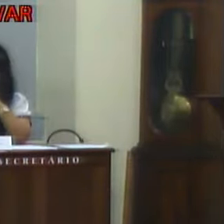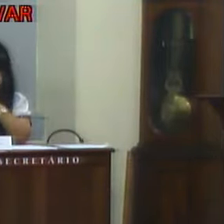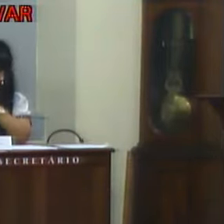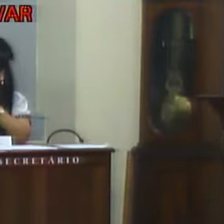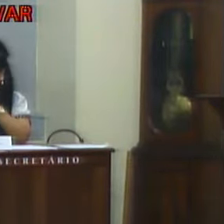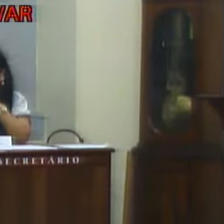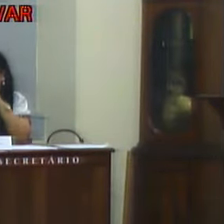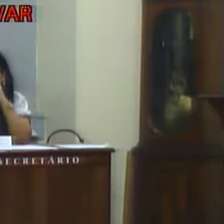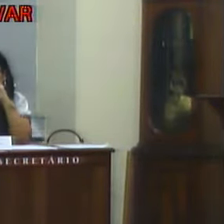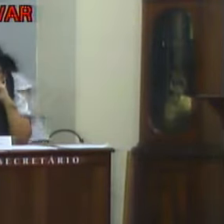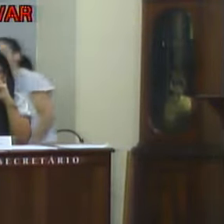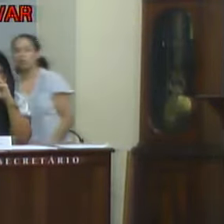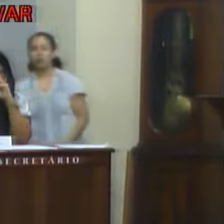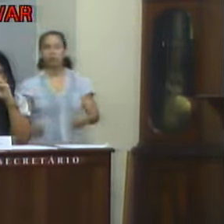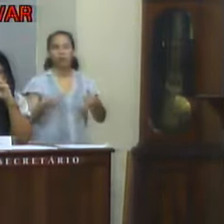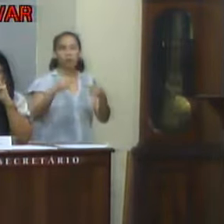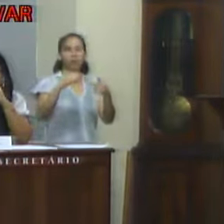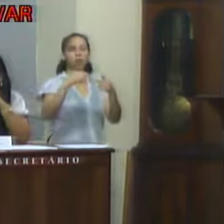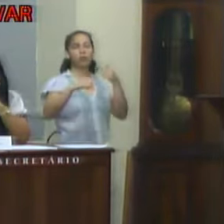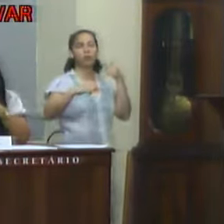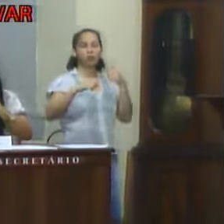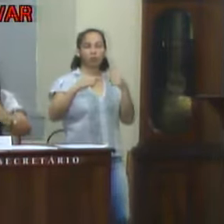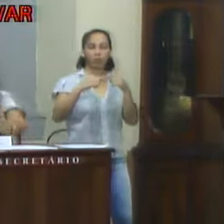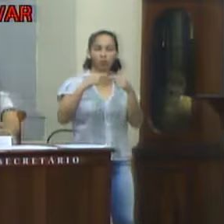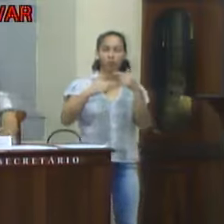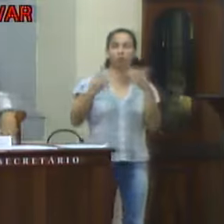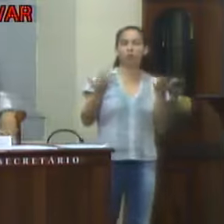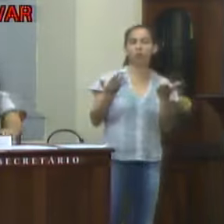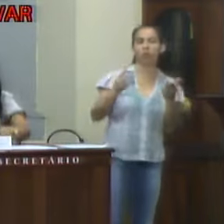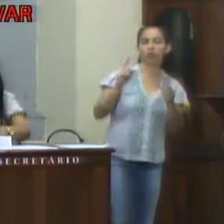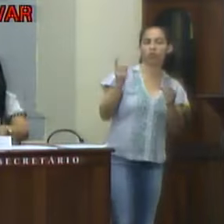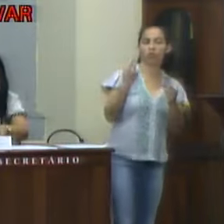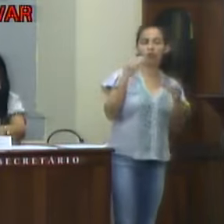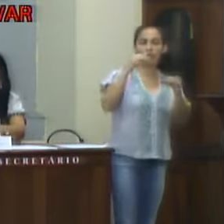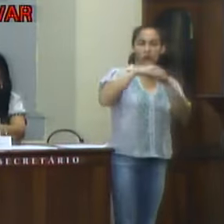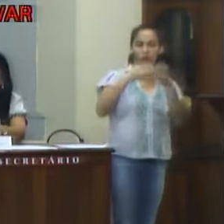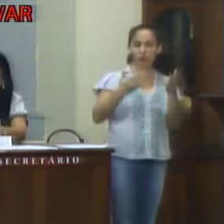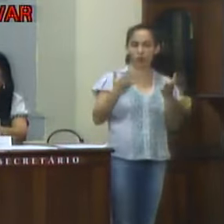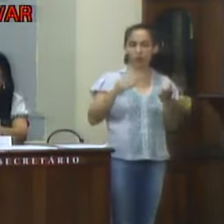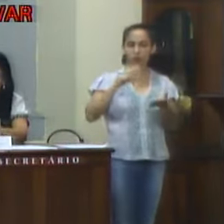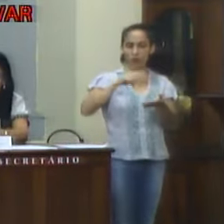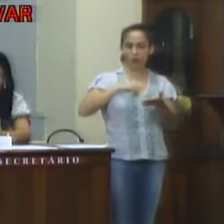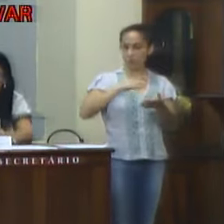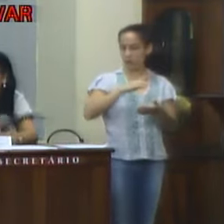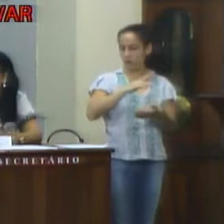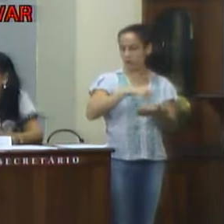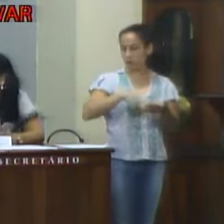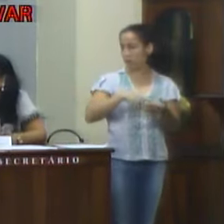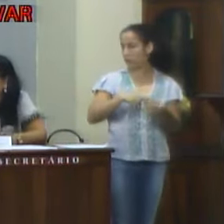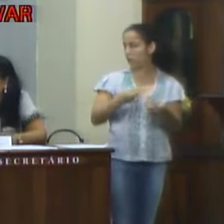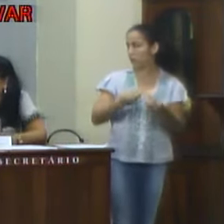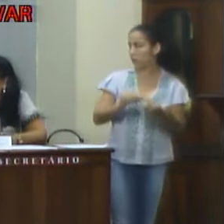Discussão única e votação também para a ordem do dia de hoje. Passamos a leitura dos requerimentos.